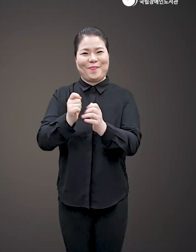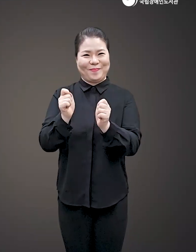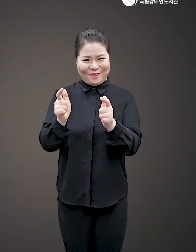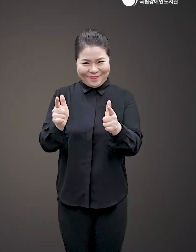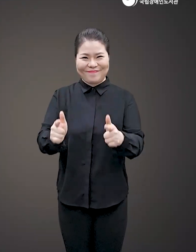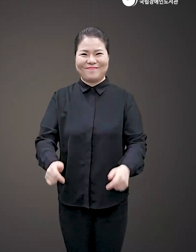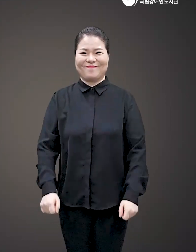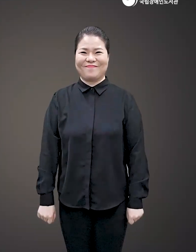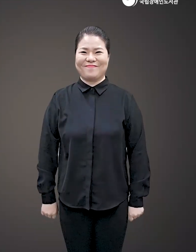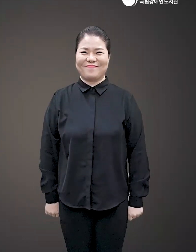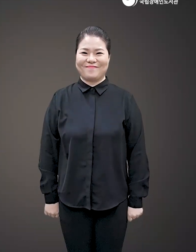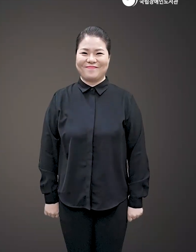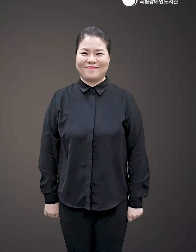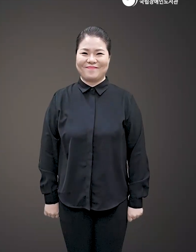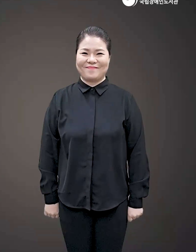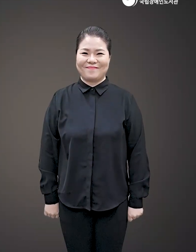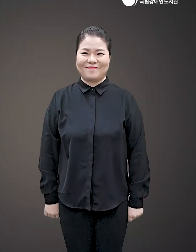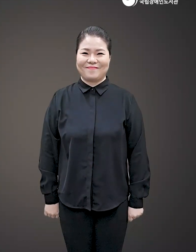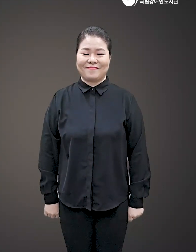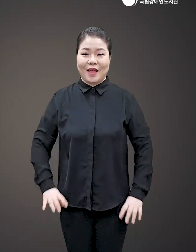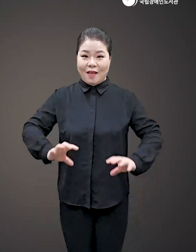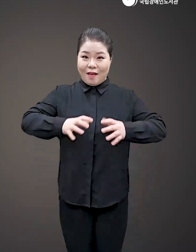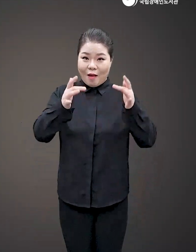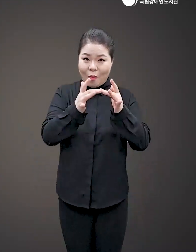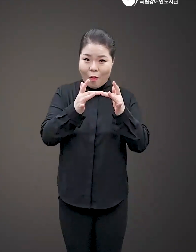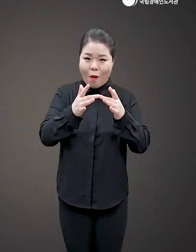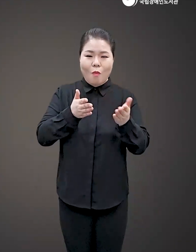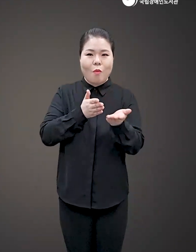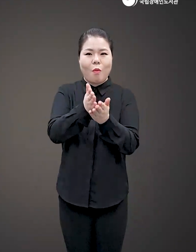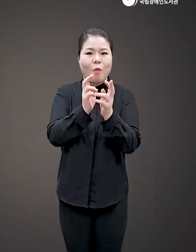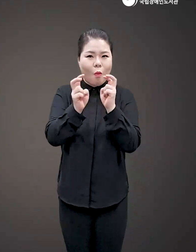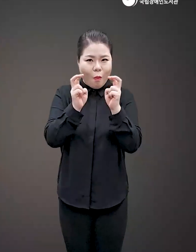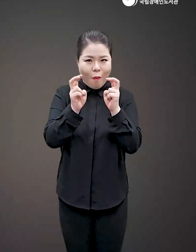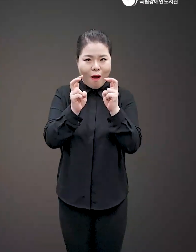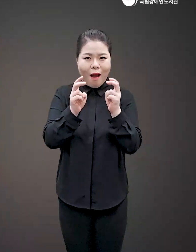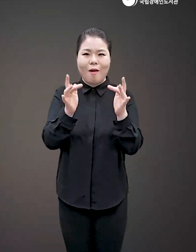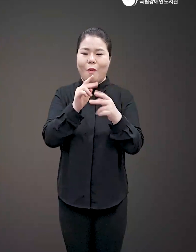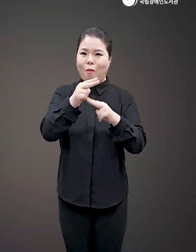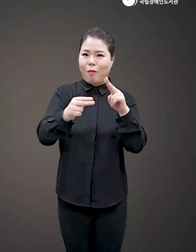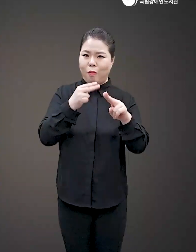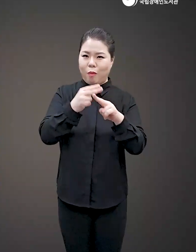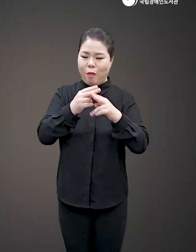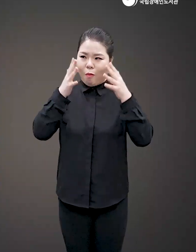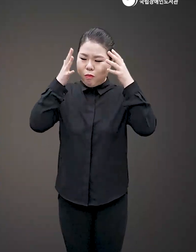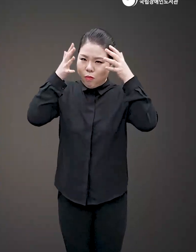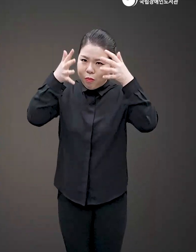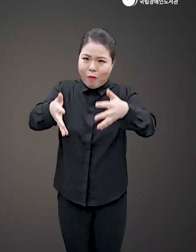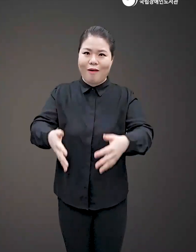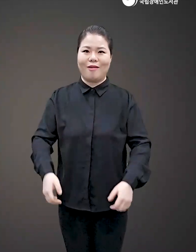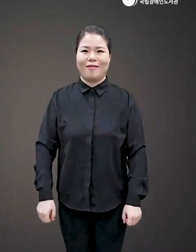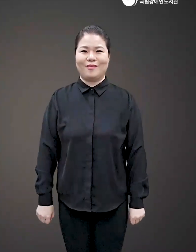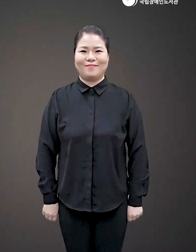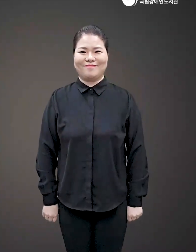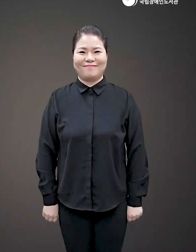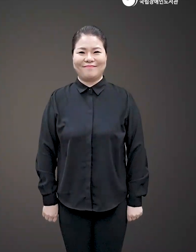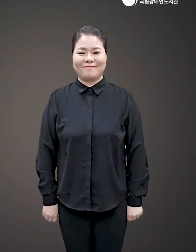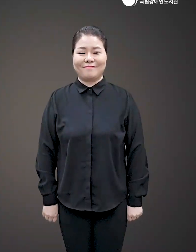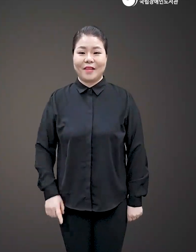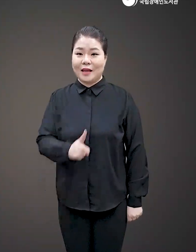바꾸는 새로운 부의 탄생 글로벌 인터넷 기업들이 앞다투어 메타버스로 달려가고 있다